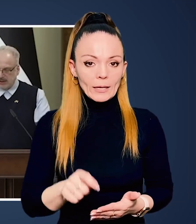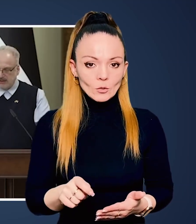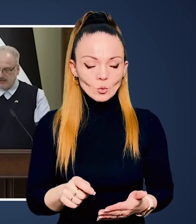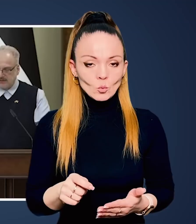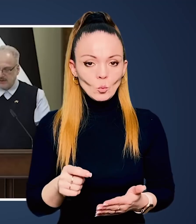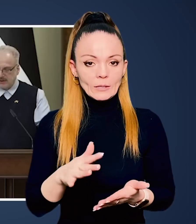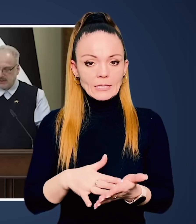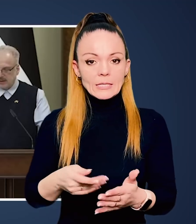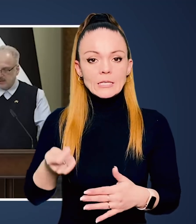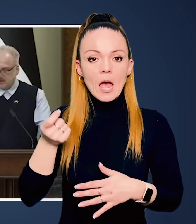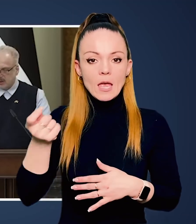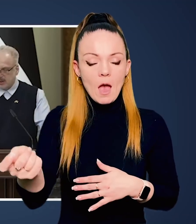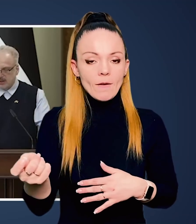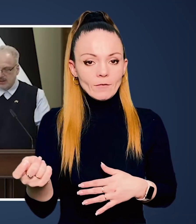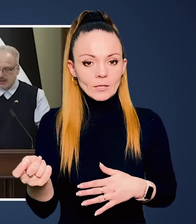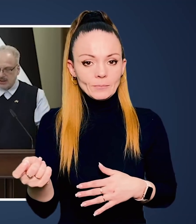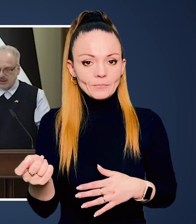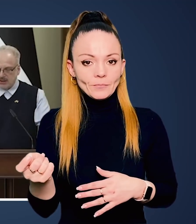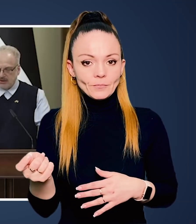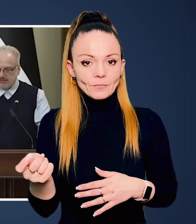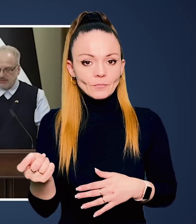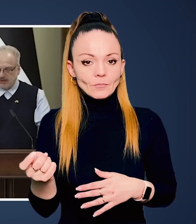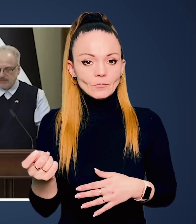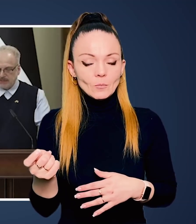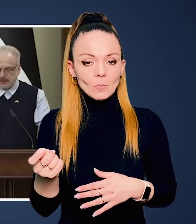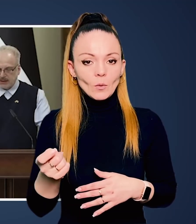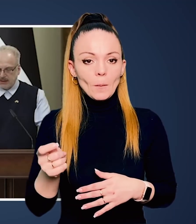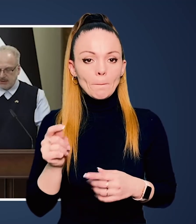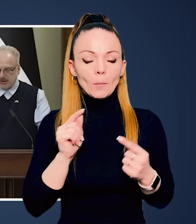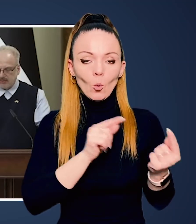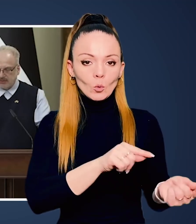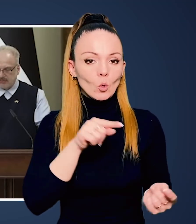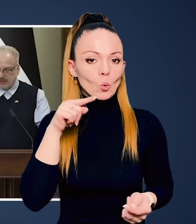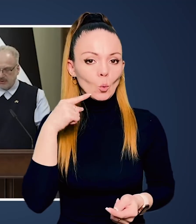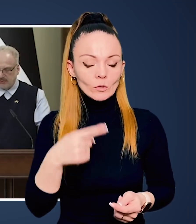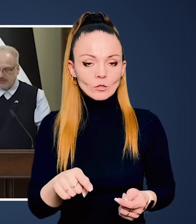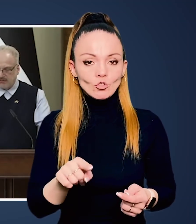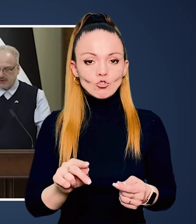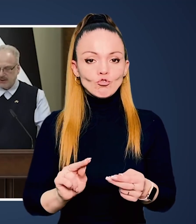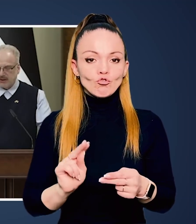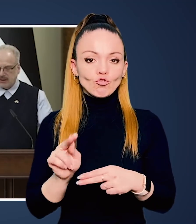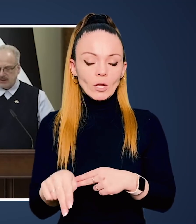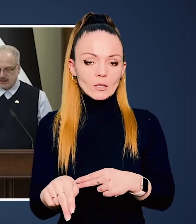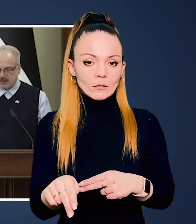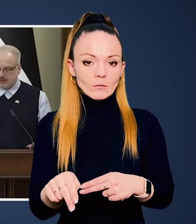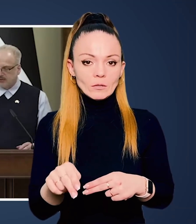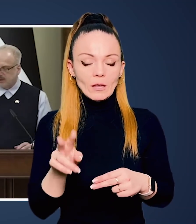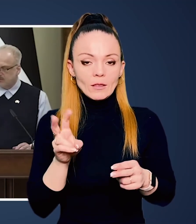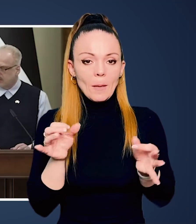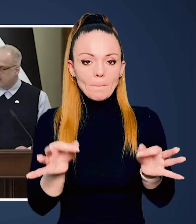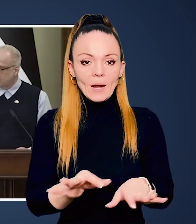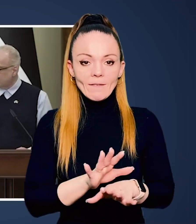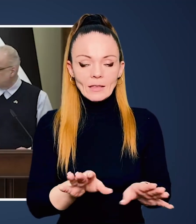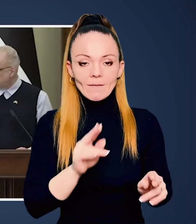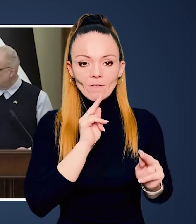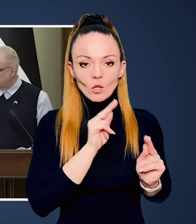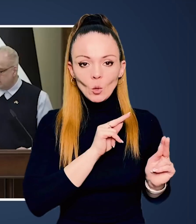української заяви позову проти Росії через